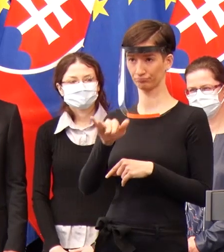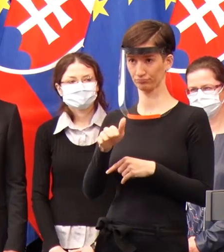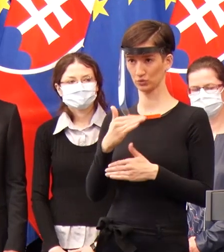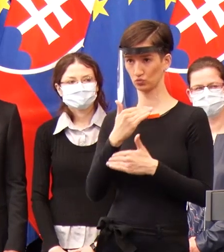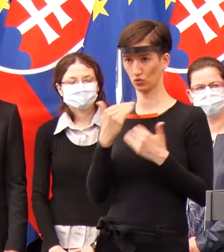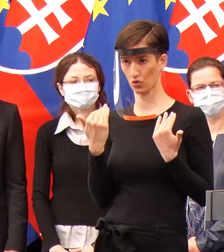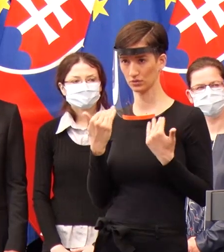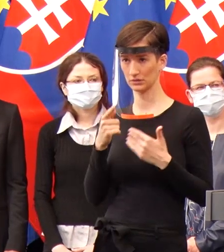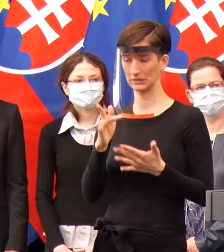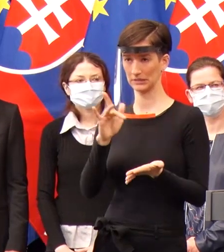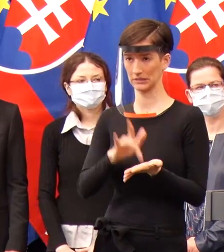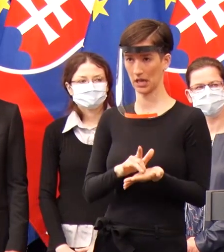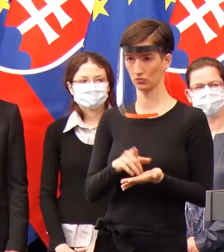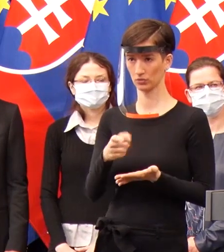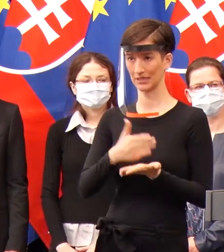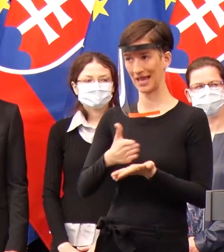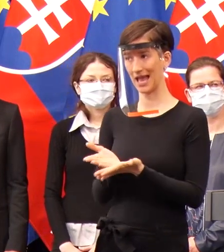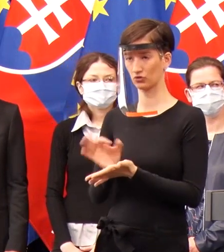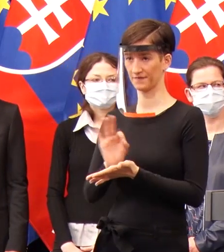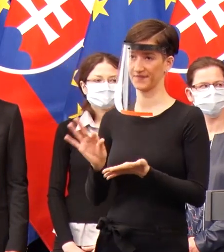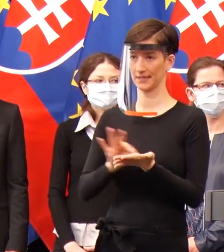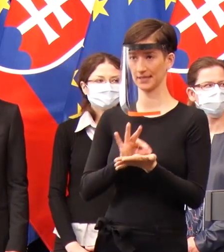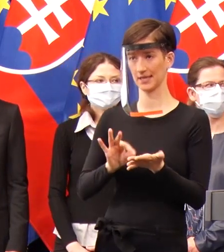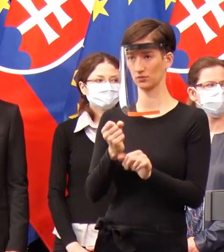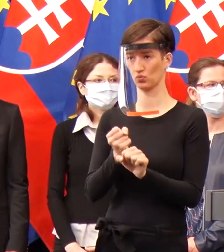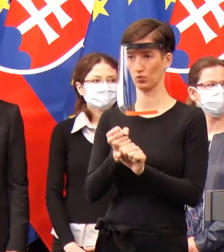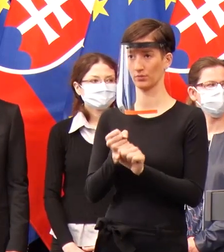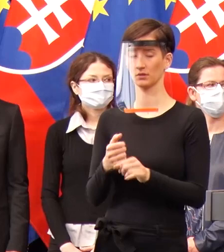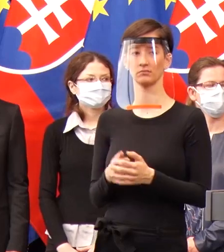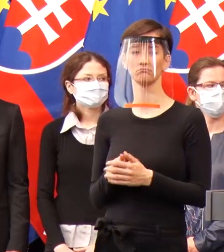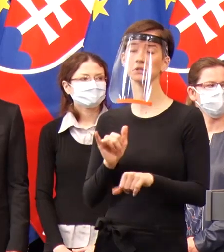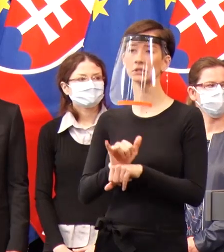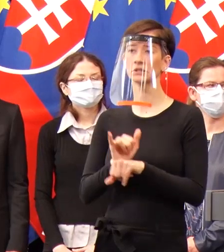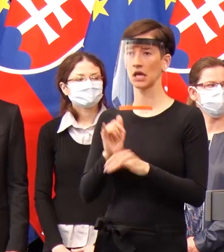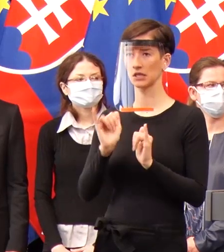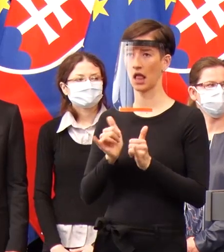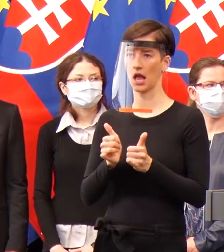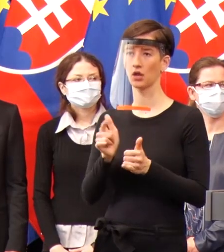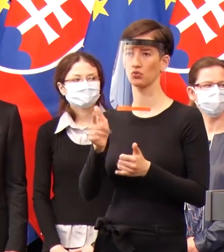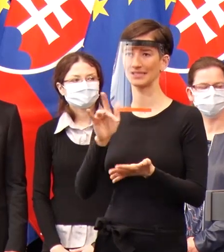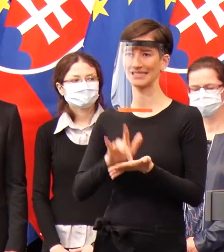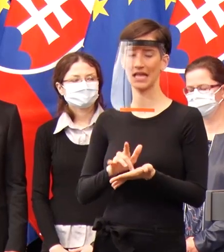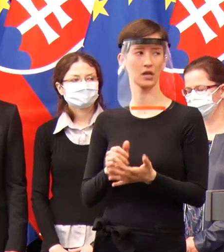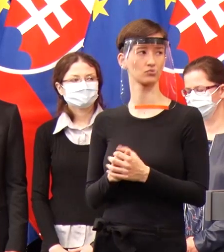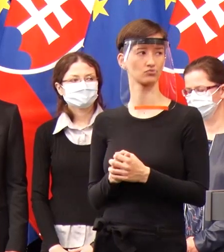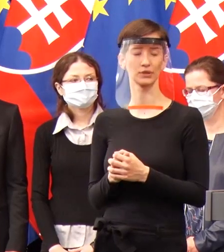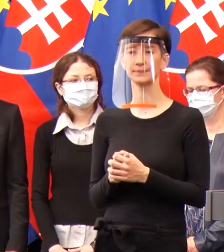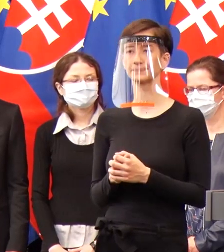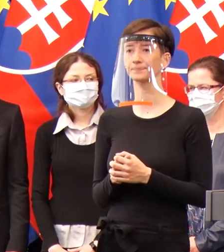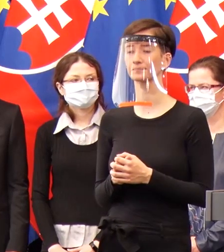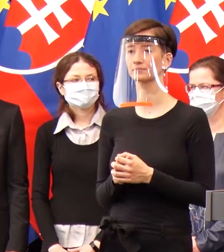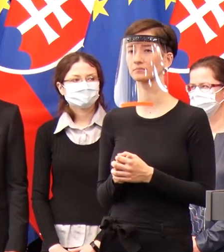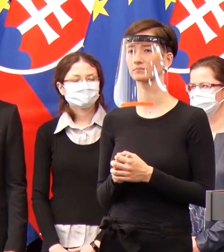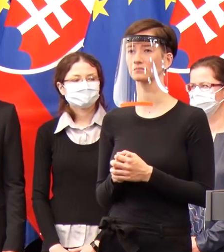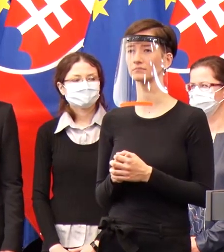otestovať každého, kto to potrebuje? Zatiaľ máme dostatok tých jednotlivých krokov, ako som objasnil, že to nie